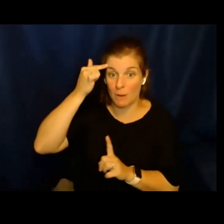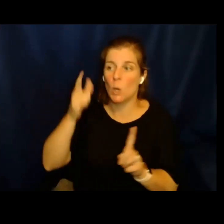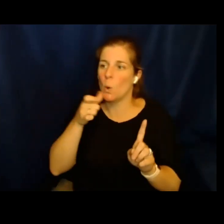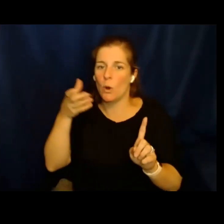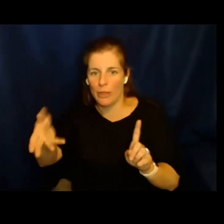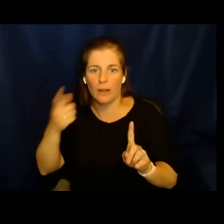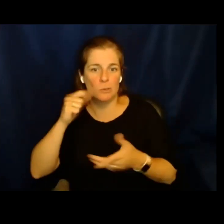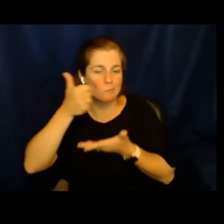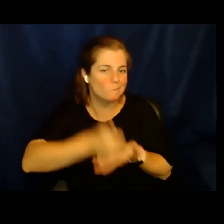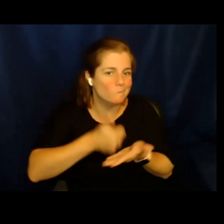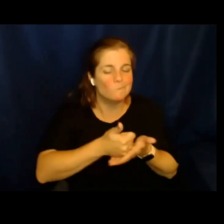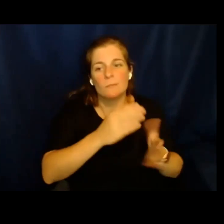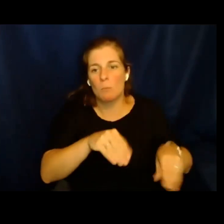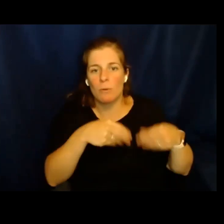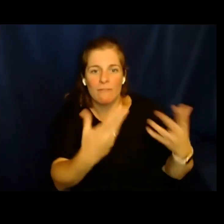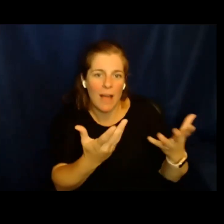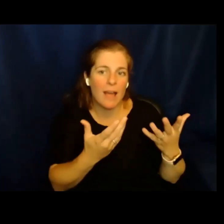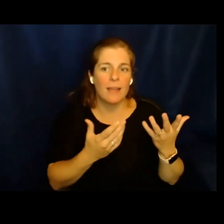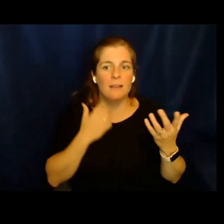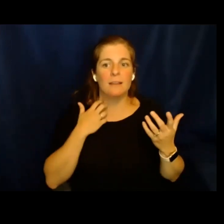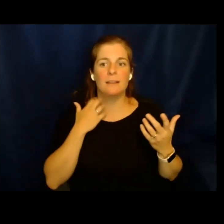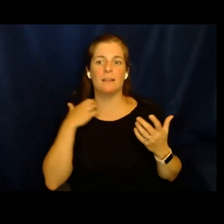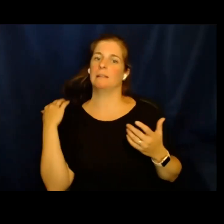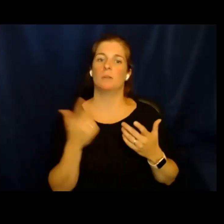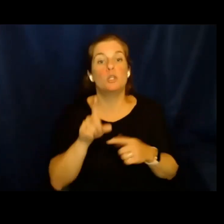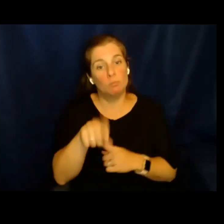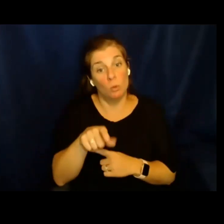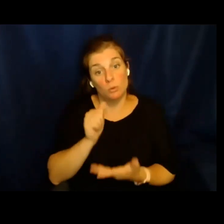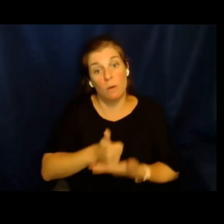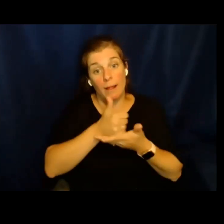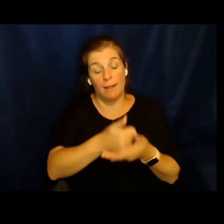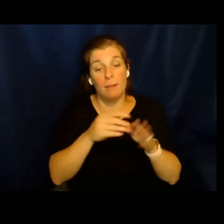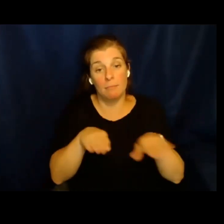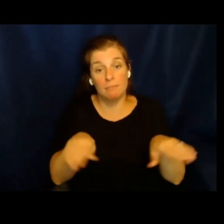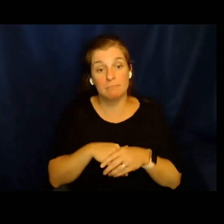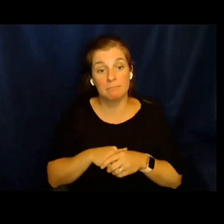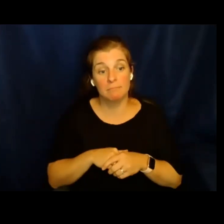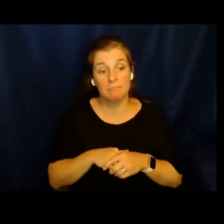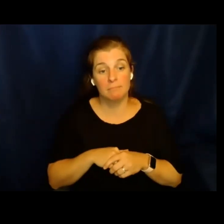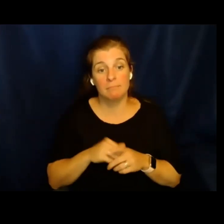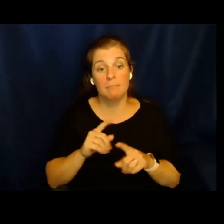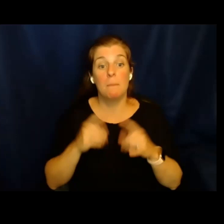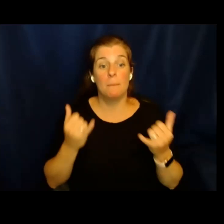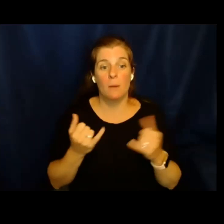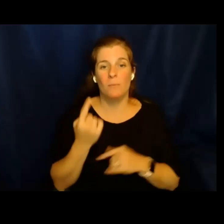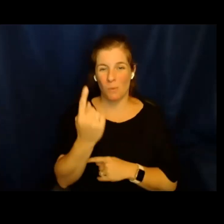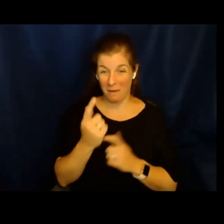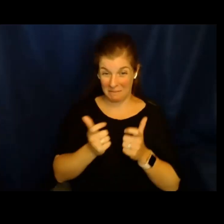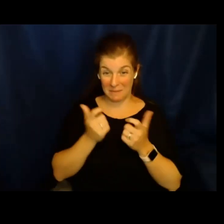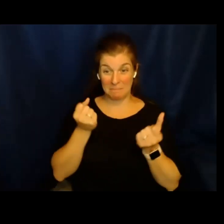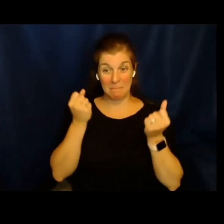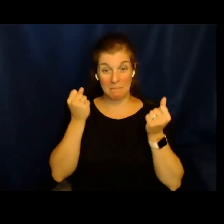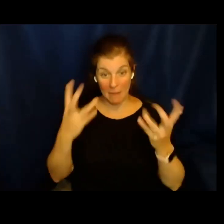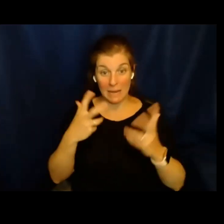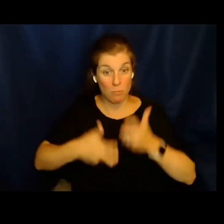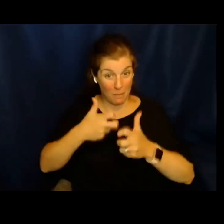federal que estaban ahí para asistir y proveer la comida y lo que necesitaban los chicos, ¿no? Ahora, uno de los